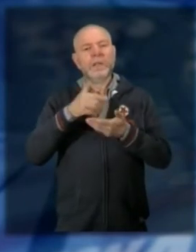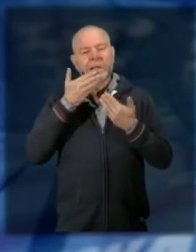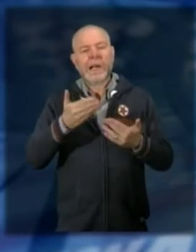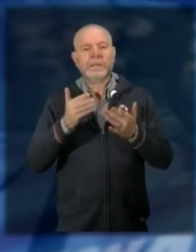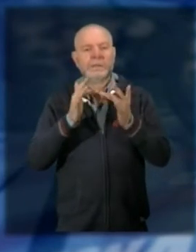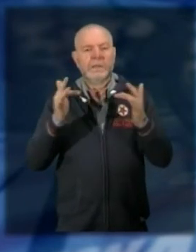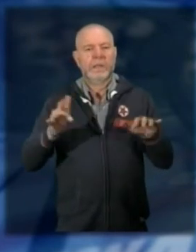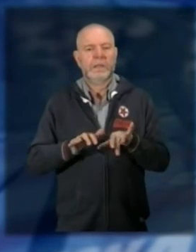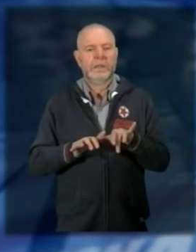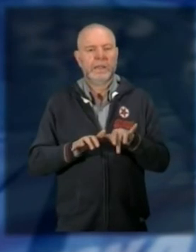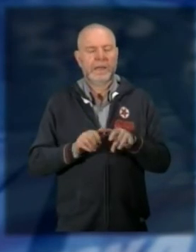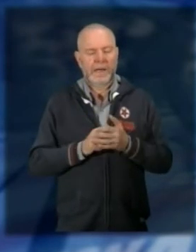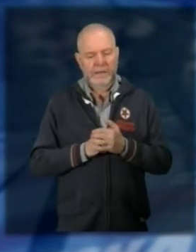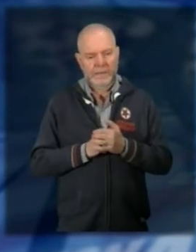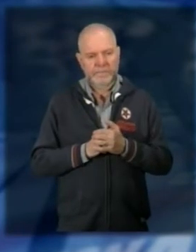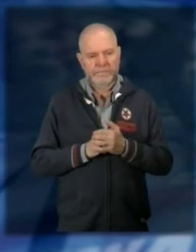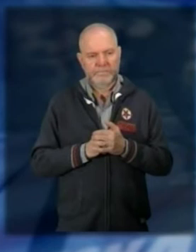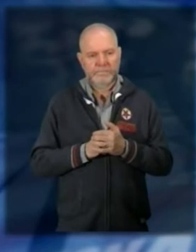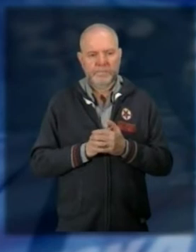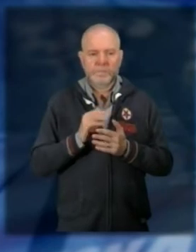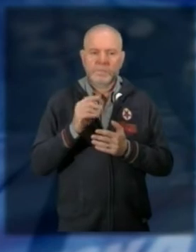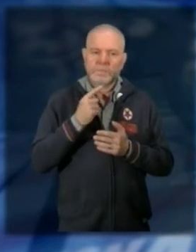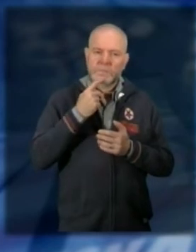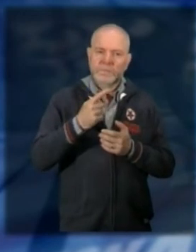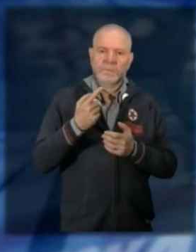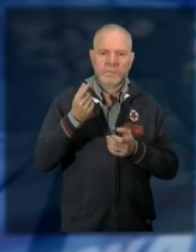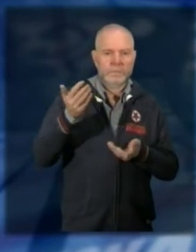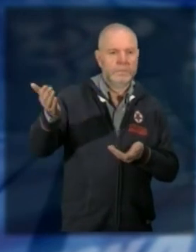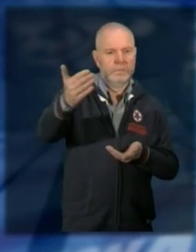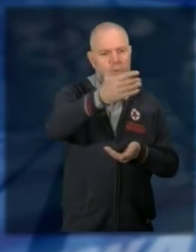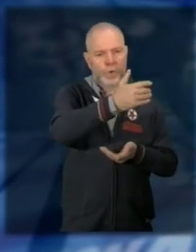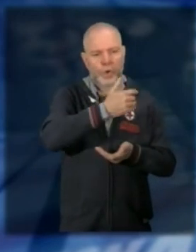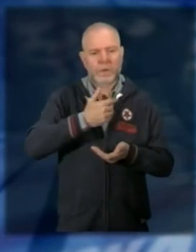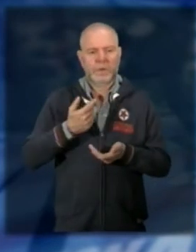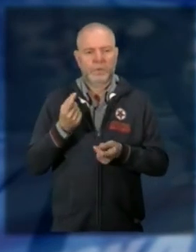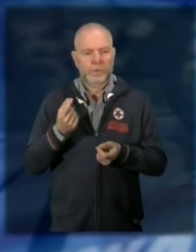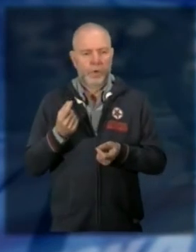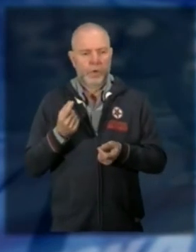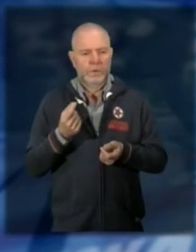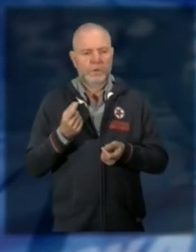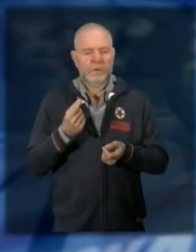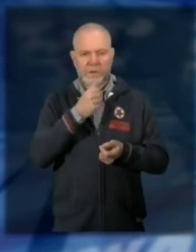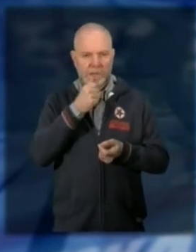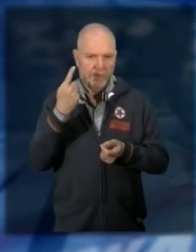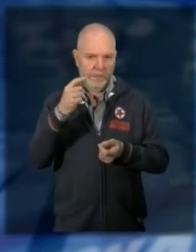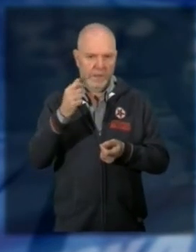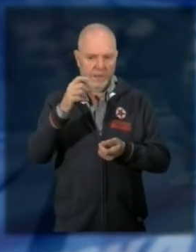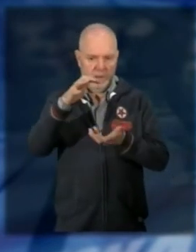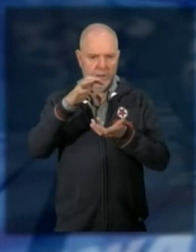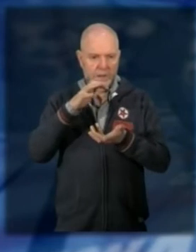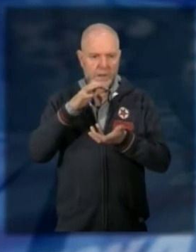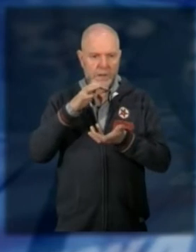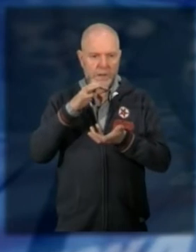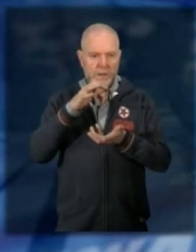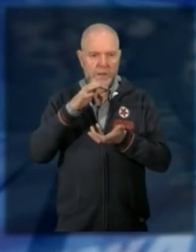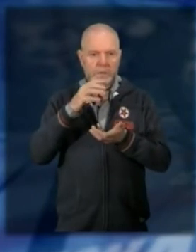consiste esattamente professore è una raccolta fondi che prevede appunto una raccolta che serve a finanziare la realizzazione